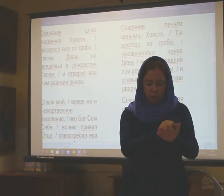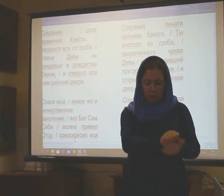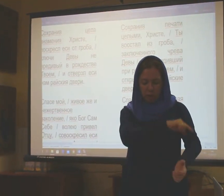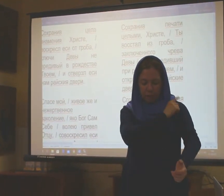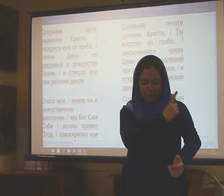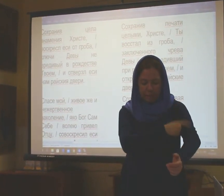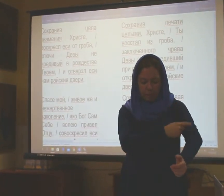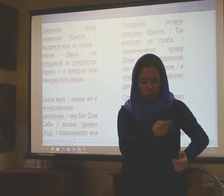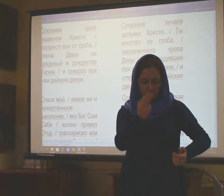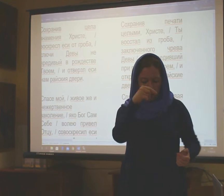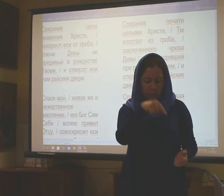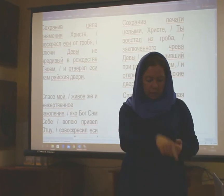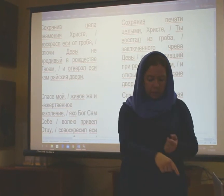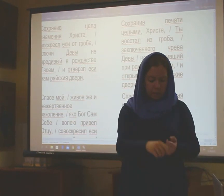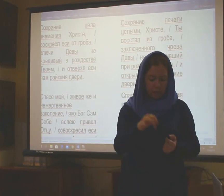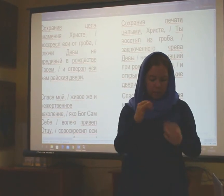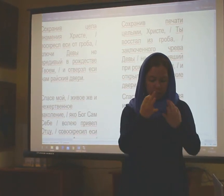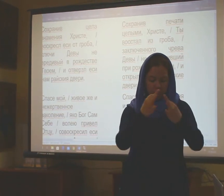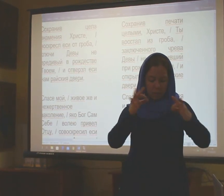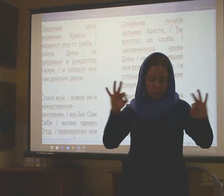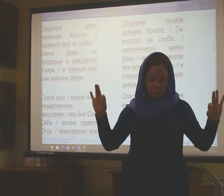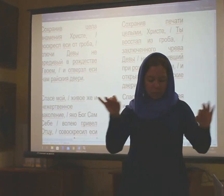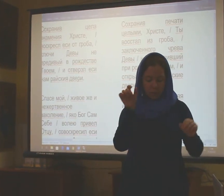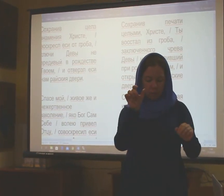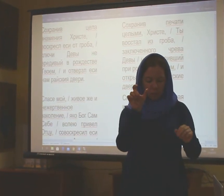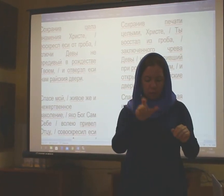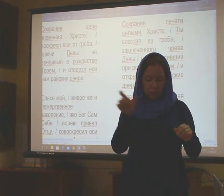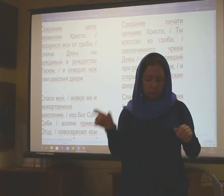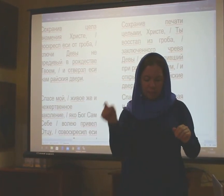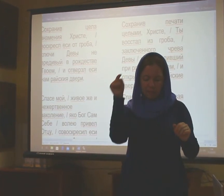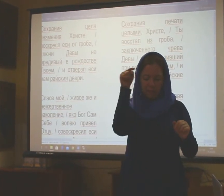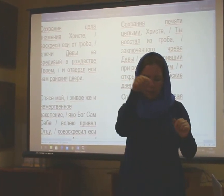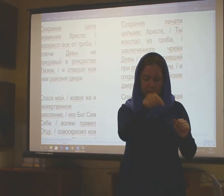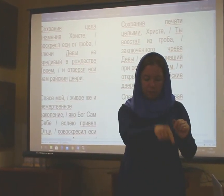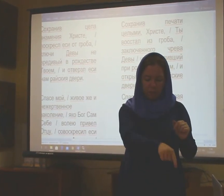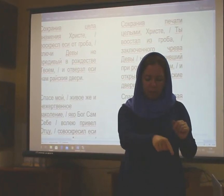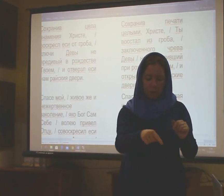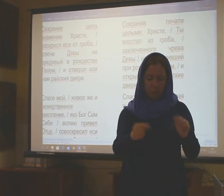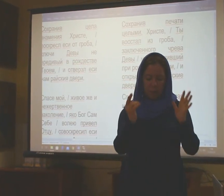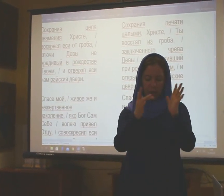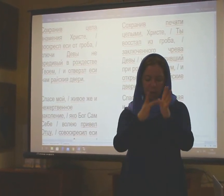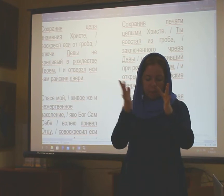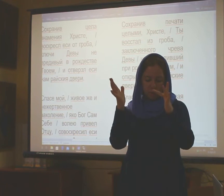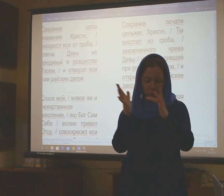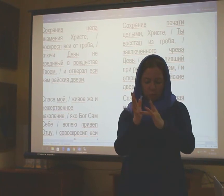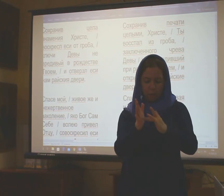силу ада, освободил людей, находящихся там, Христос